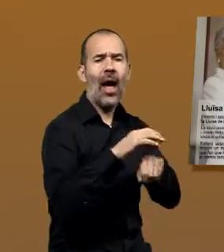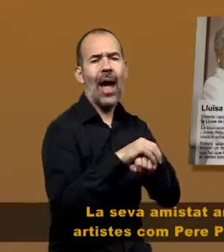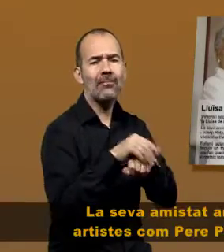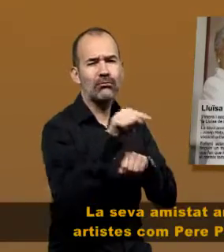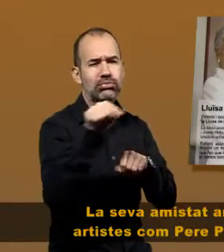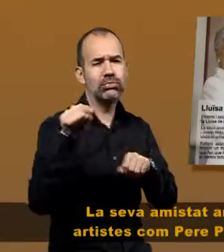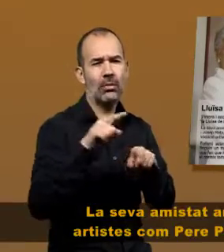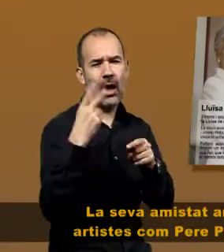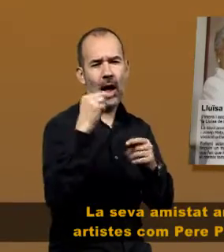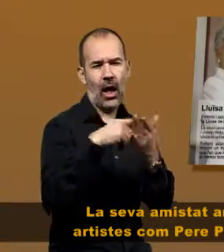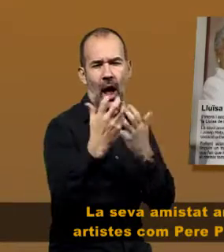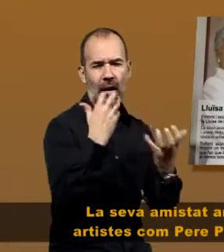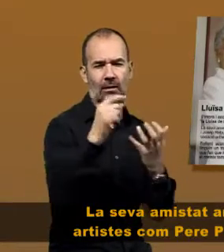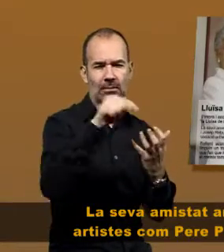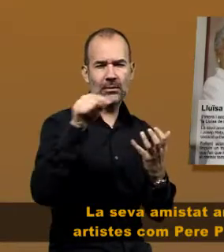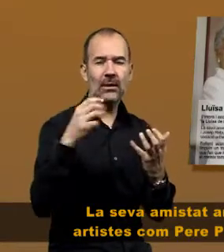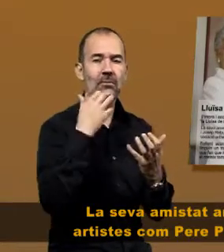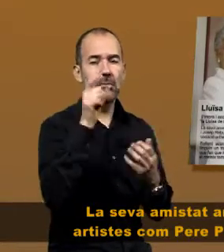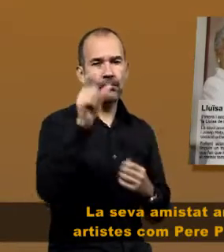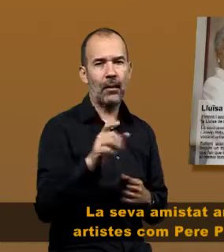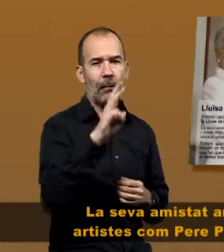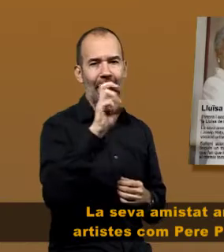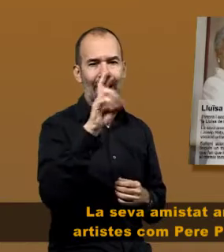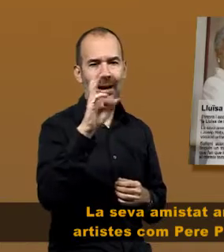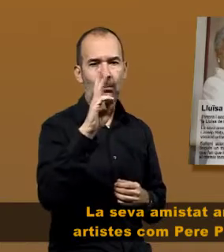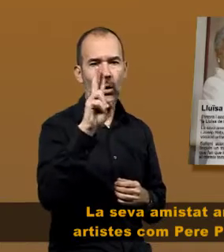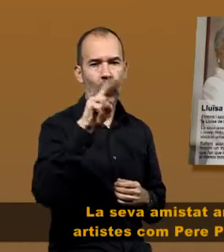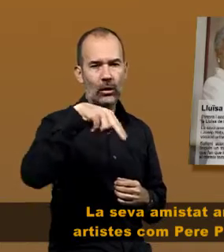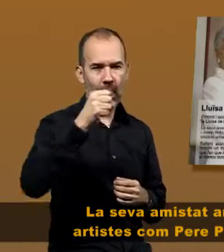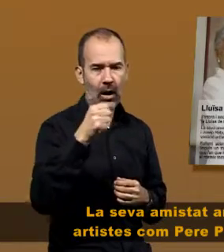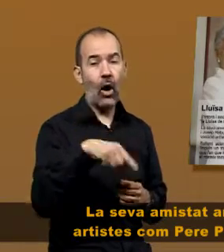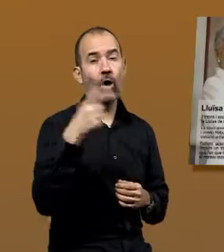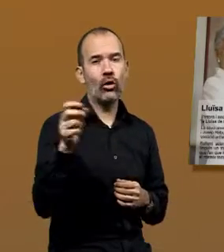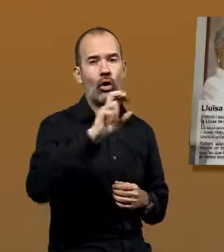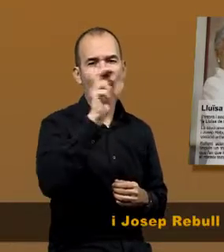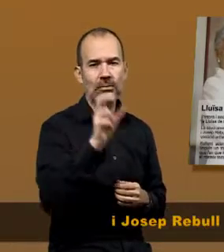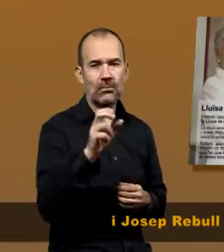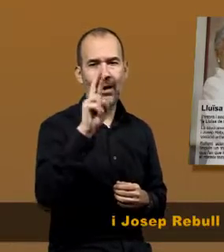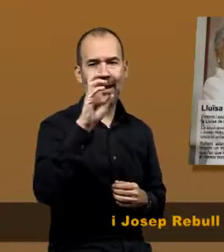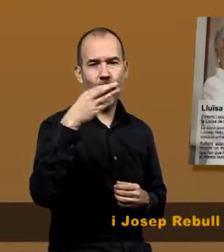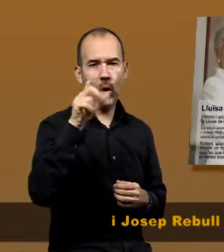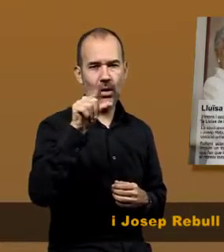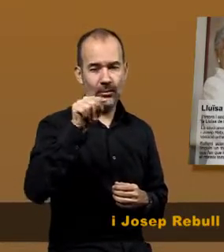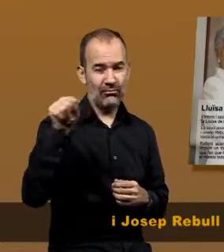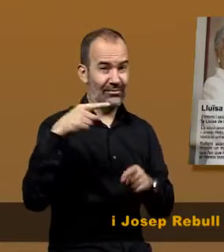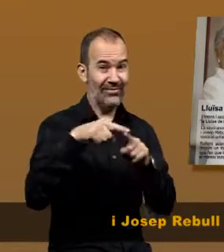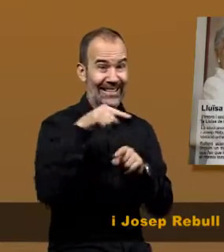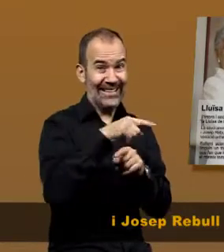La seva amistat amb artistes com Pere Pruna i Josep Rebull contribueix a despertar la seva vocació